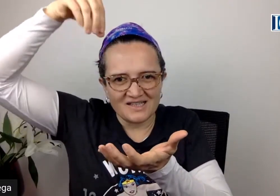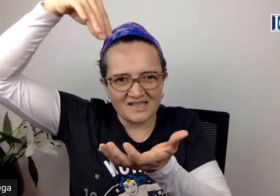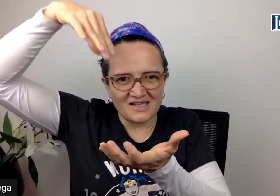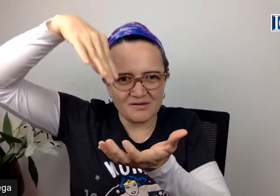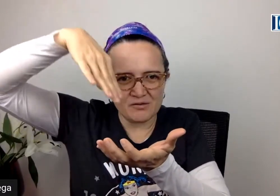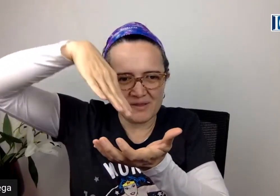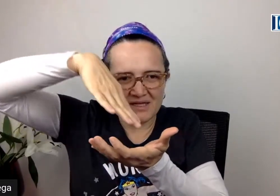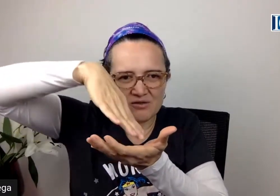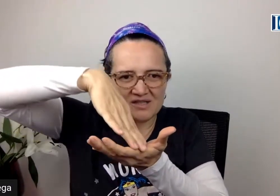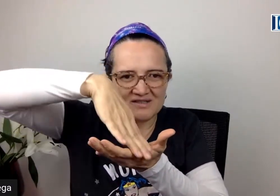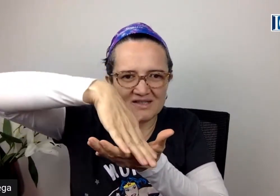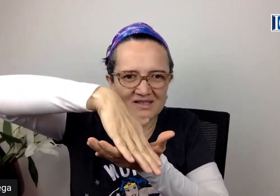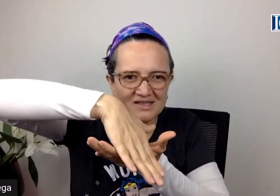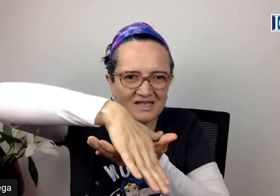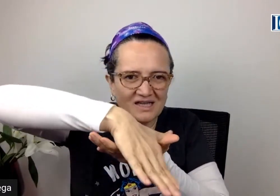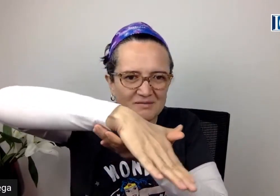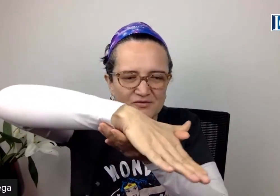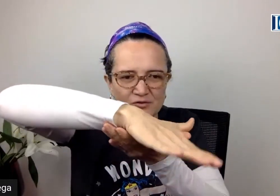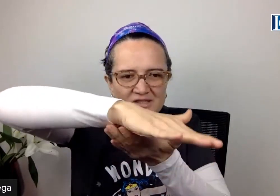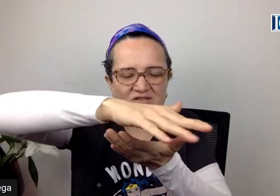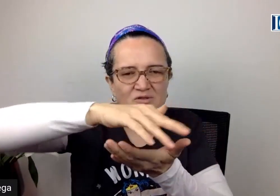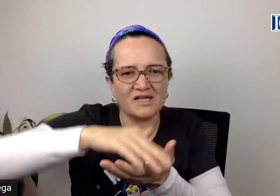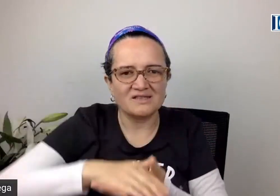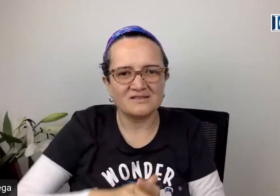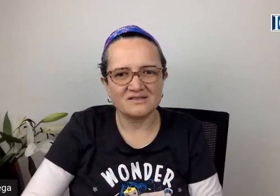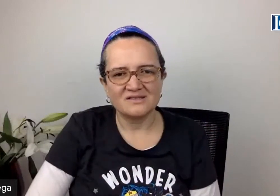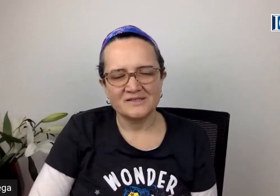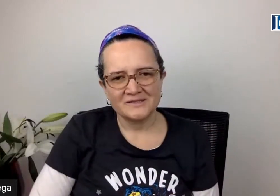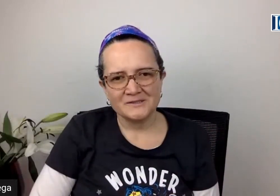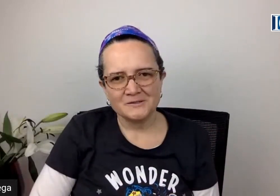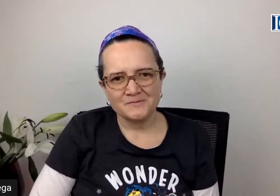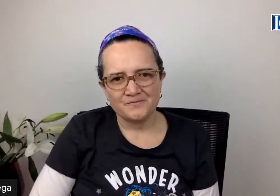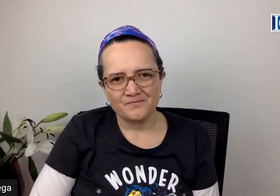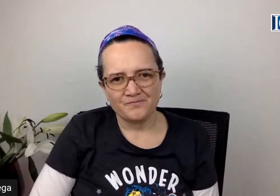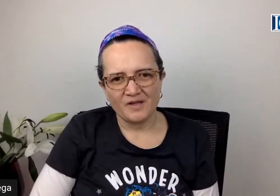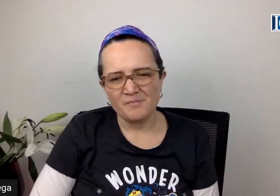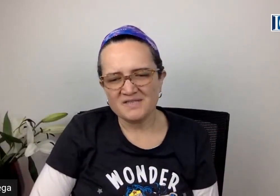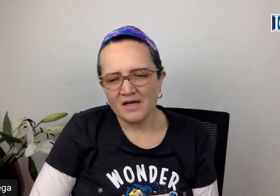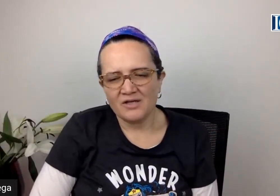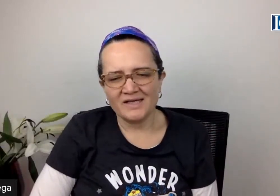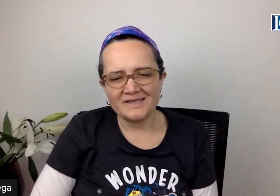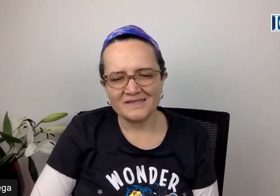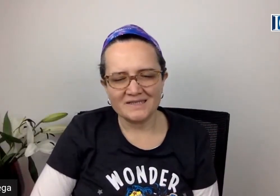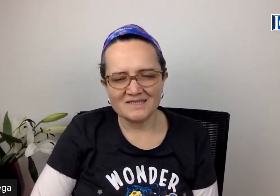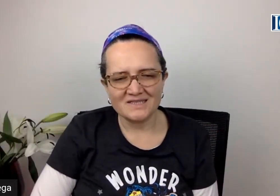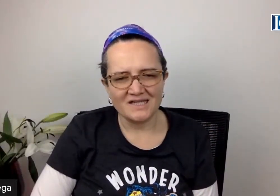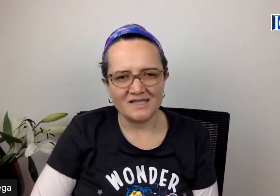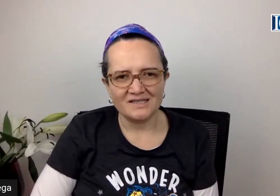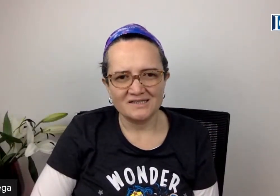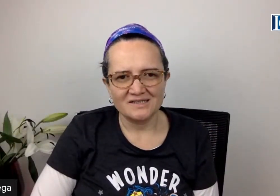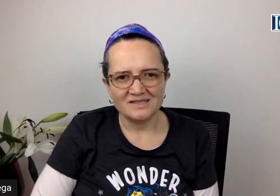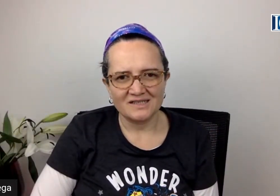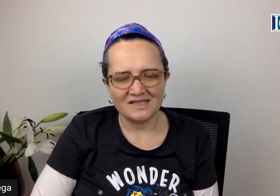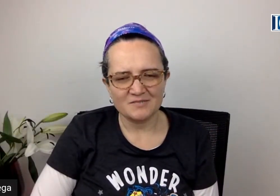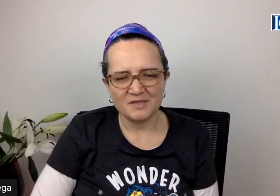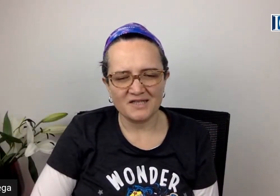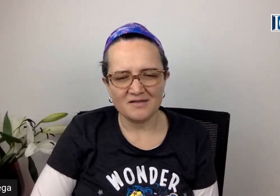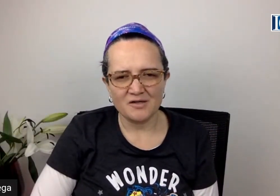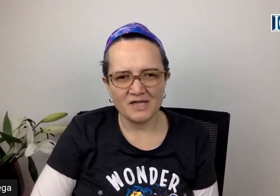a volver a lo que a mi fluir natural a un pescado nadie le tiene que enseñar respirar debajo del